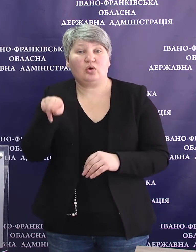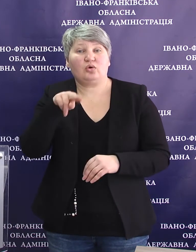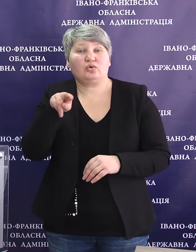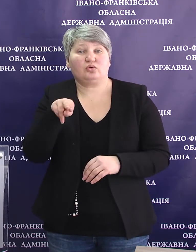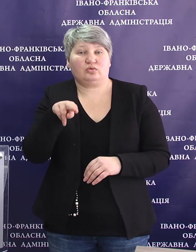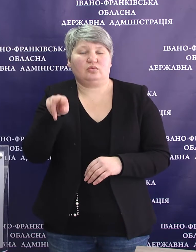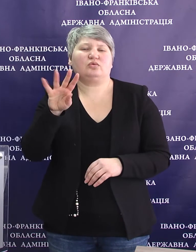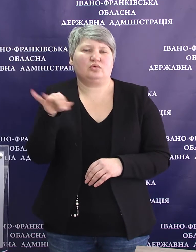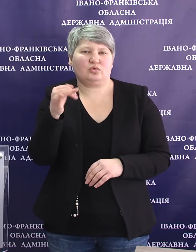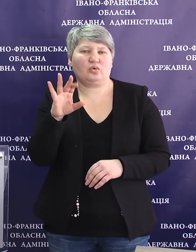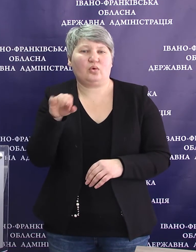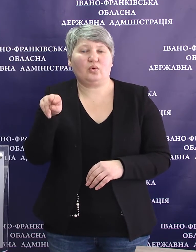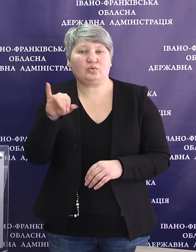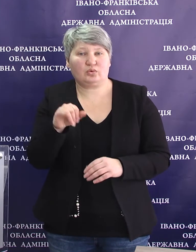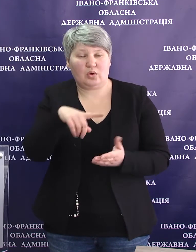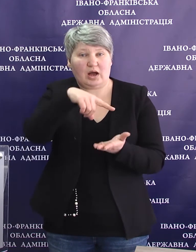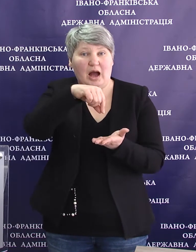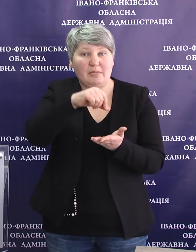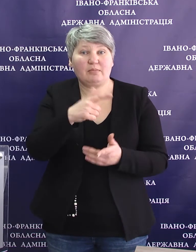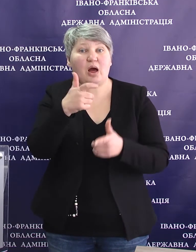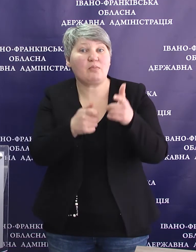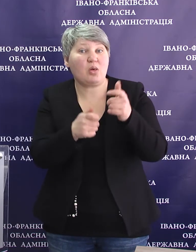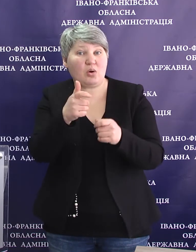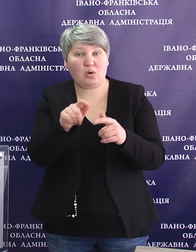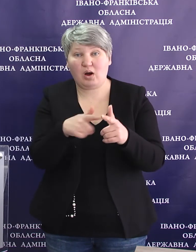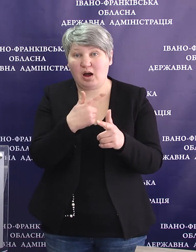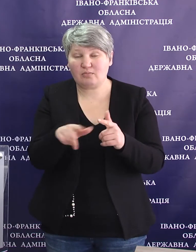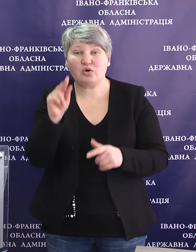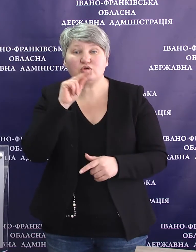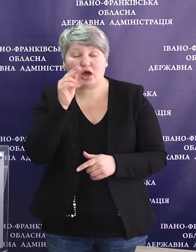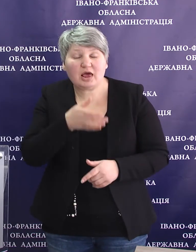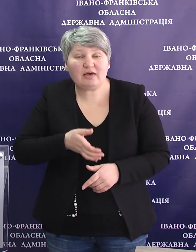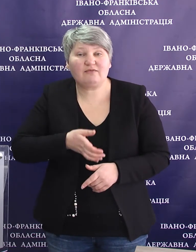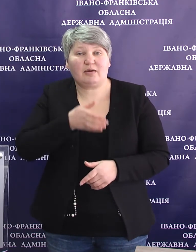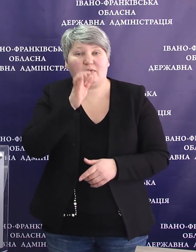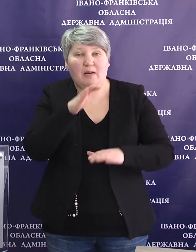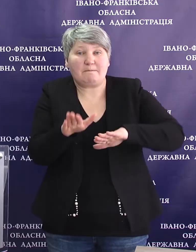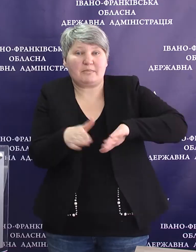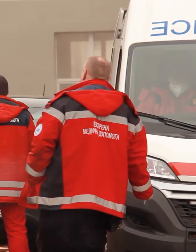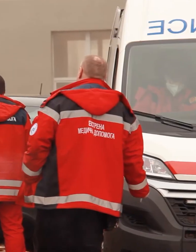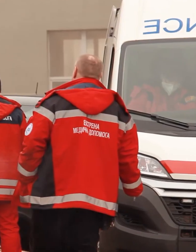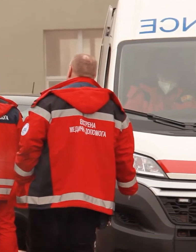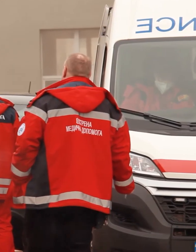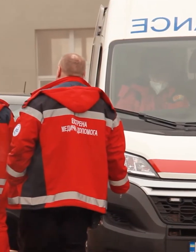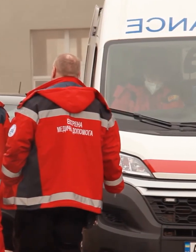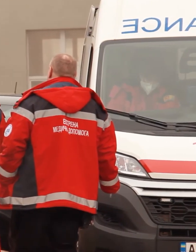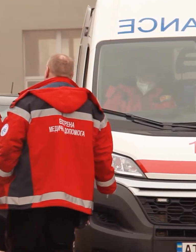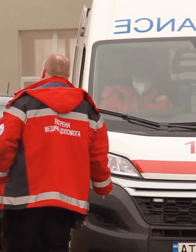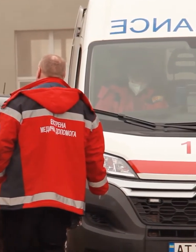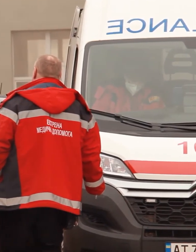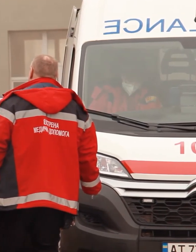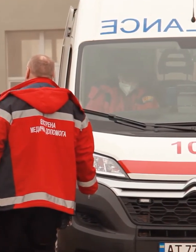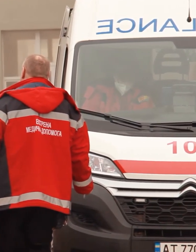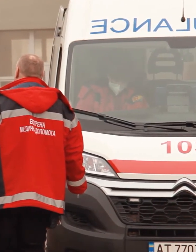розчину, капаємо на молоко або чай і випиваємо після їди. Наголошуємо ще